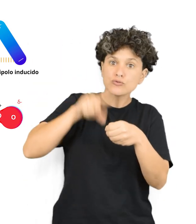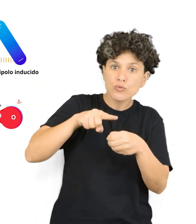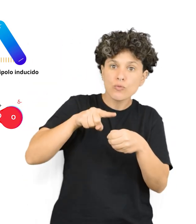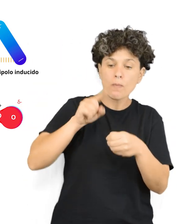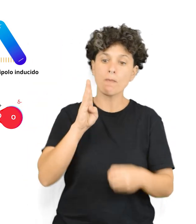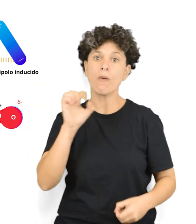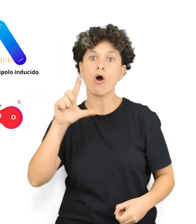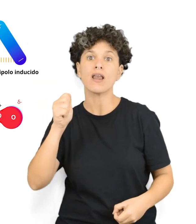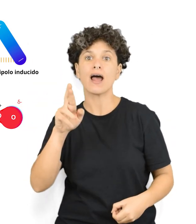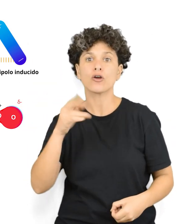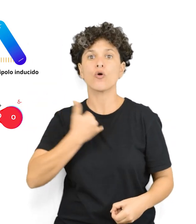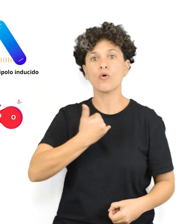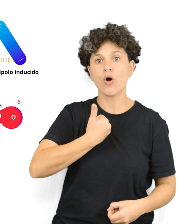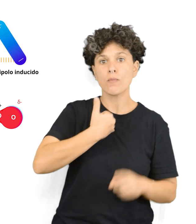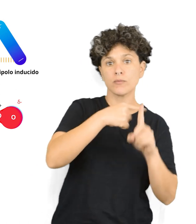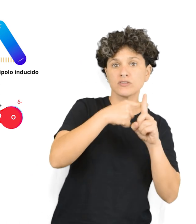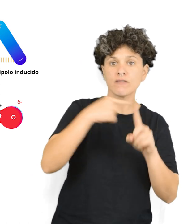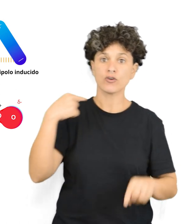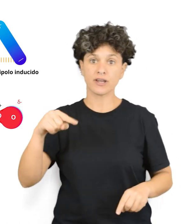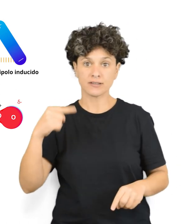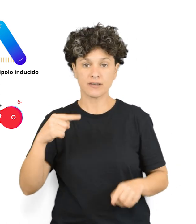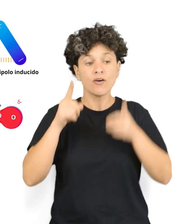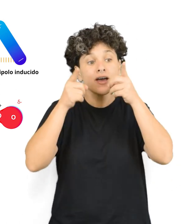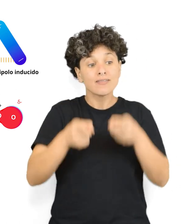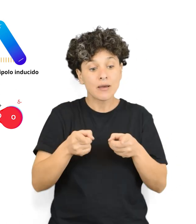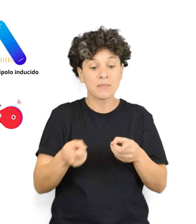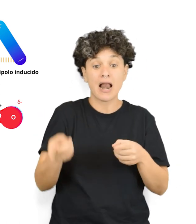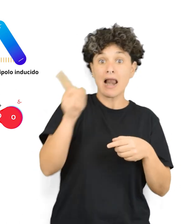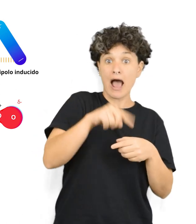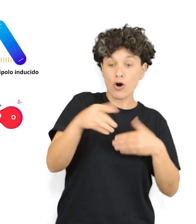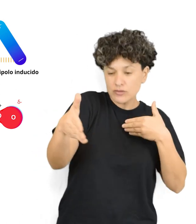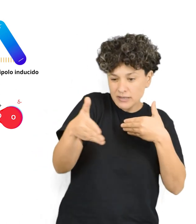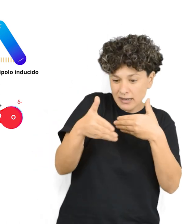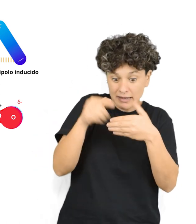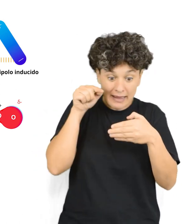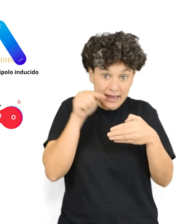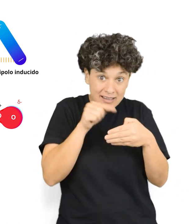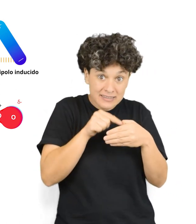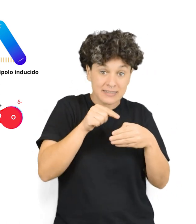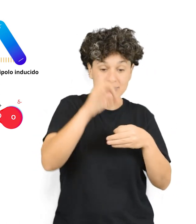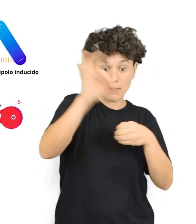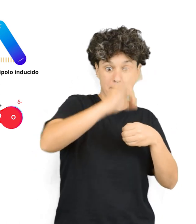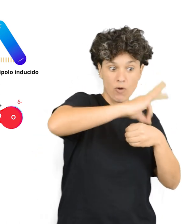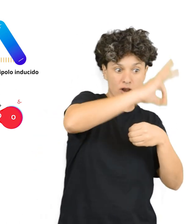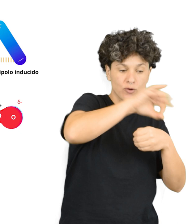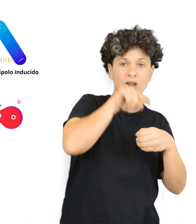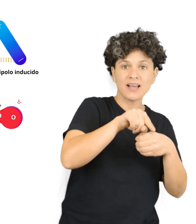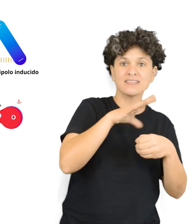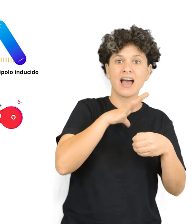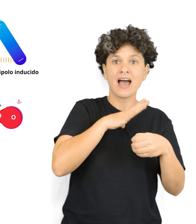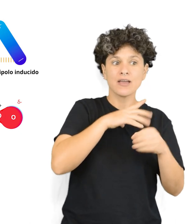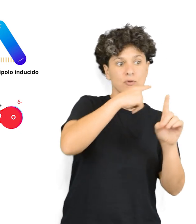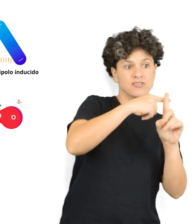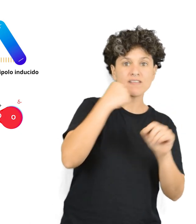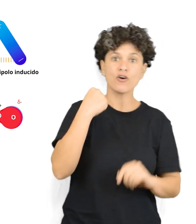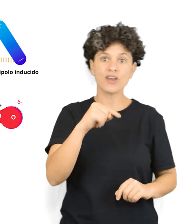Momento dipolar de la molécula polar Polarizabilidad de la otra molécula Facilidad